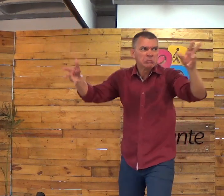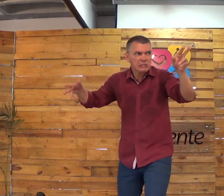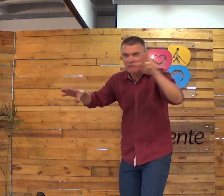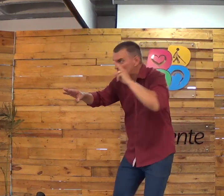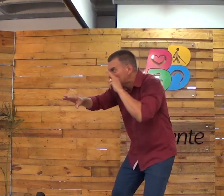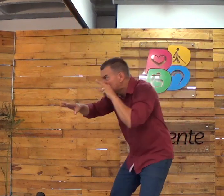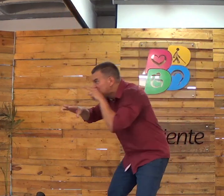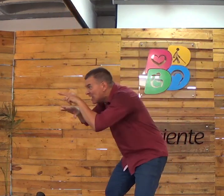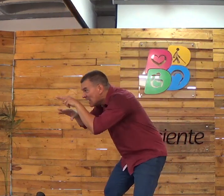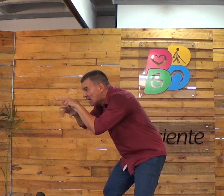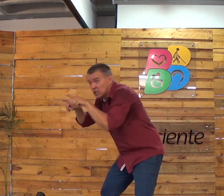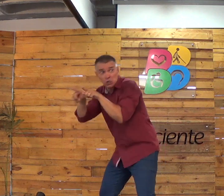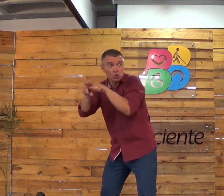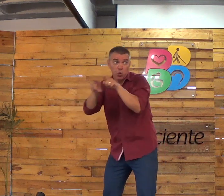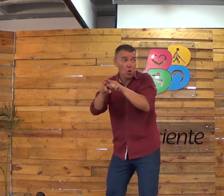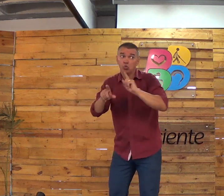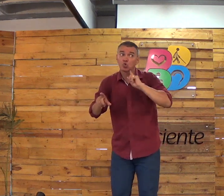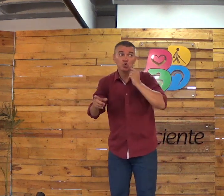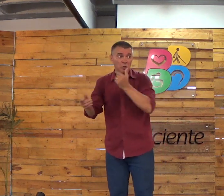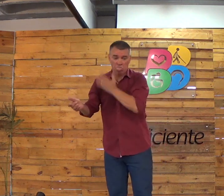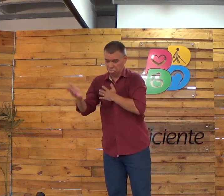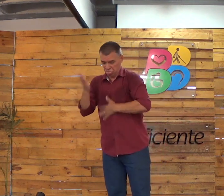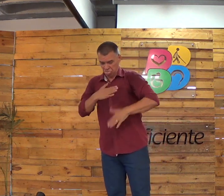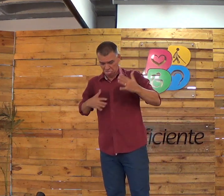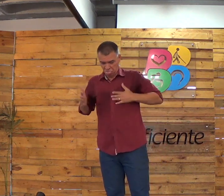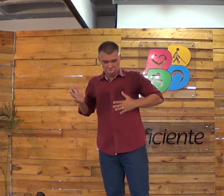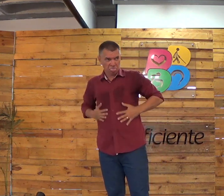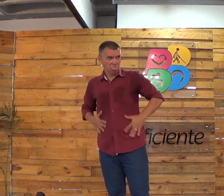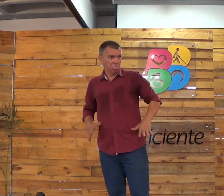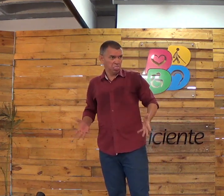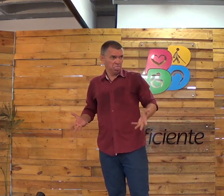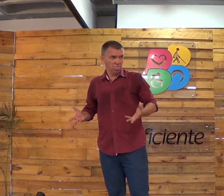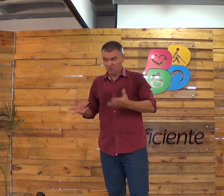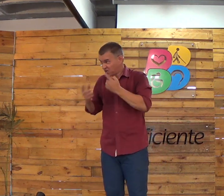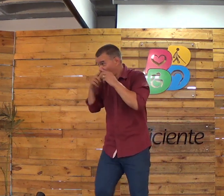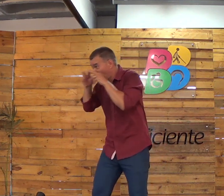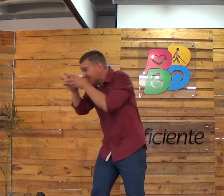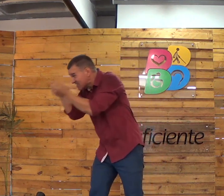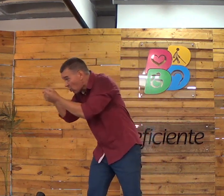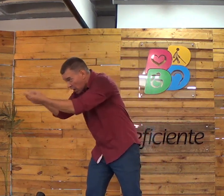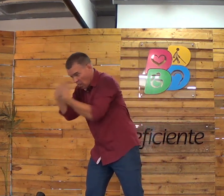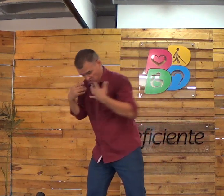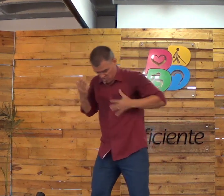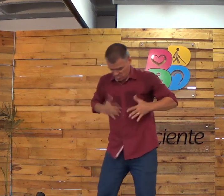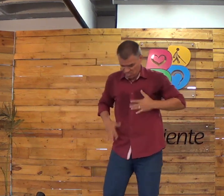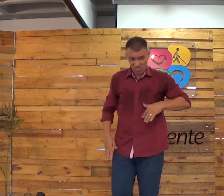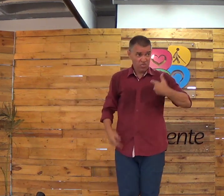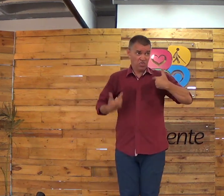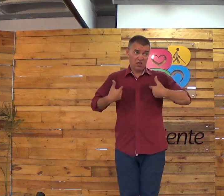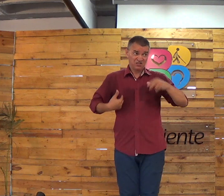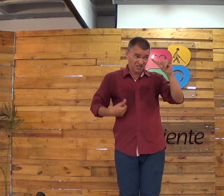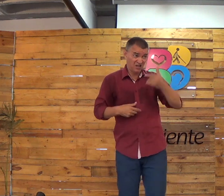ou não. Se você para para olhar, é como se você estivesse sujendo as suas mãos e passando na sua roupa.